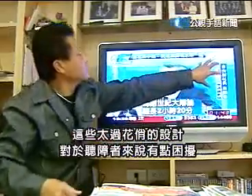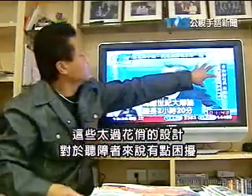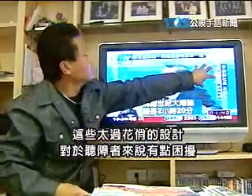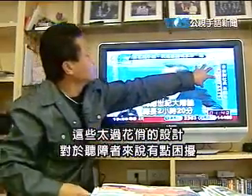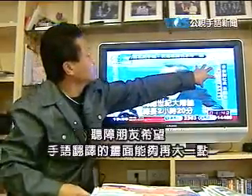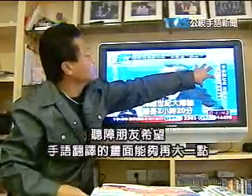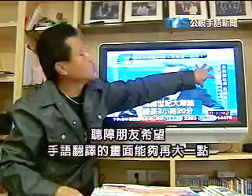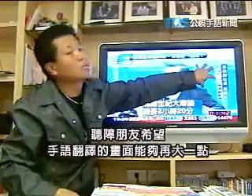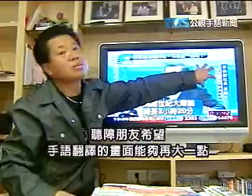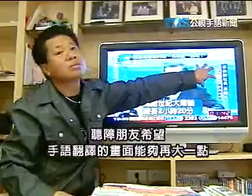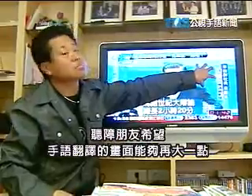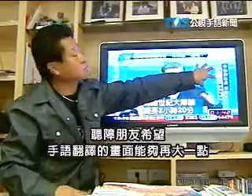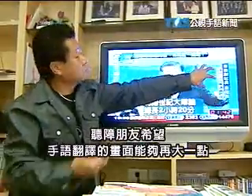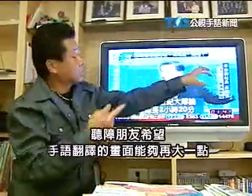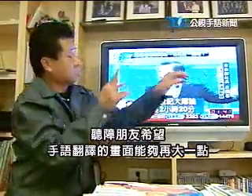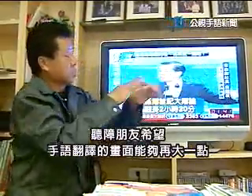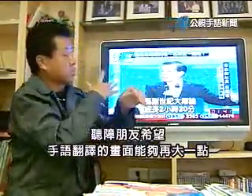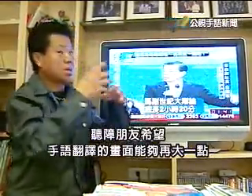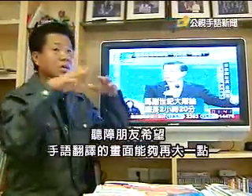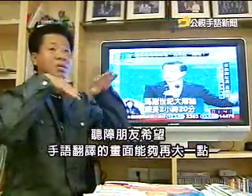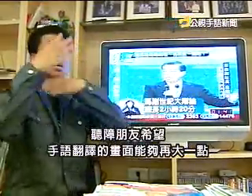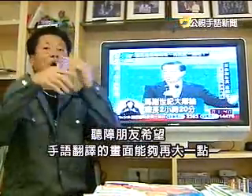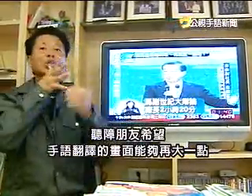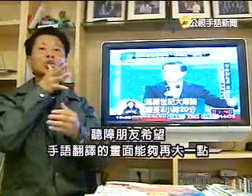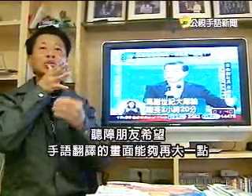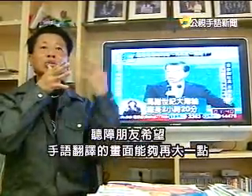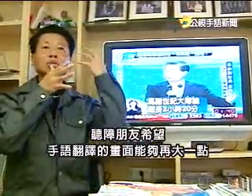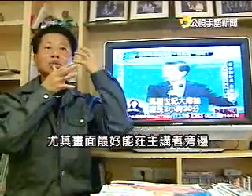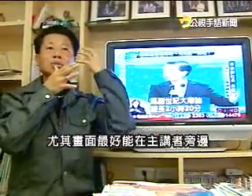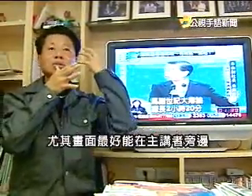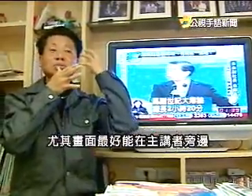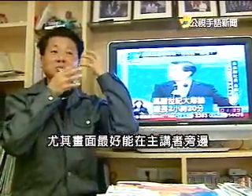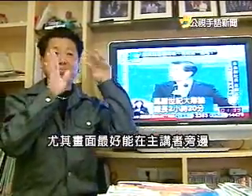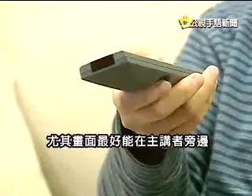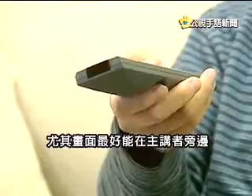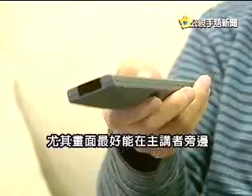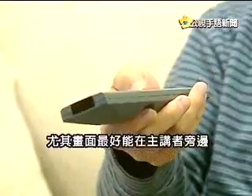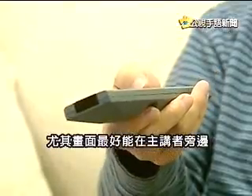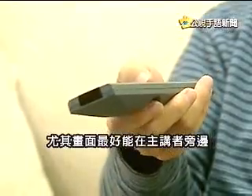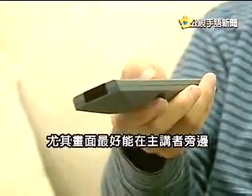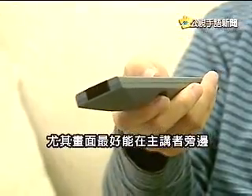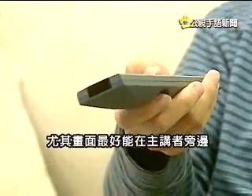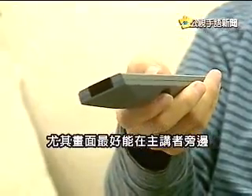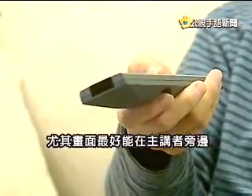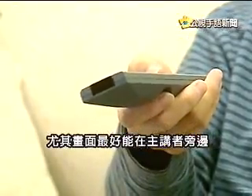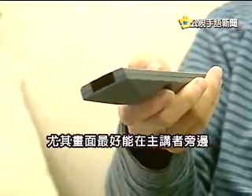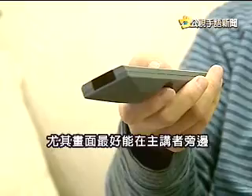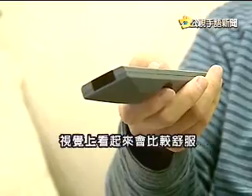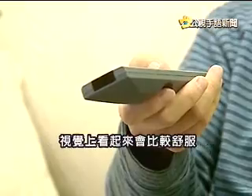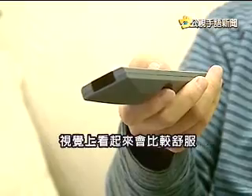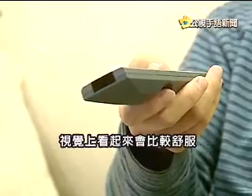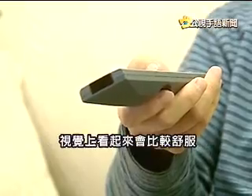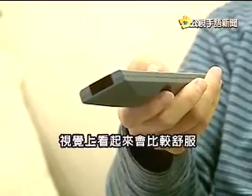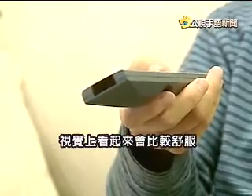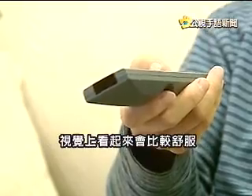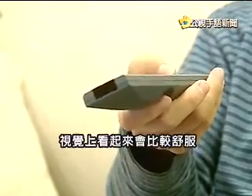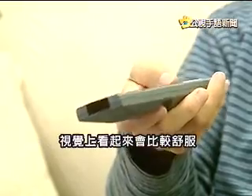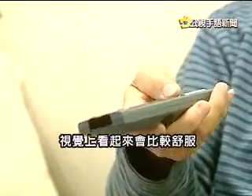听障朋友希望首语翻译的画面能够再大一点尤其画面最好能够在主讲者旁边视觉上会看起来比较舒服